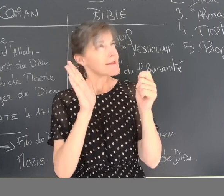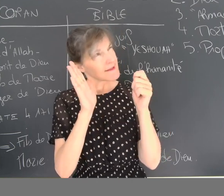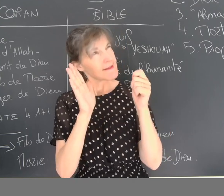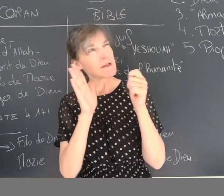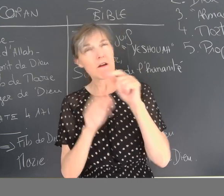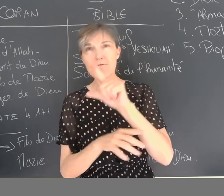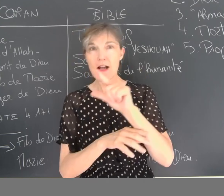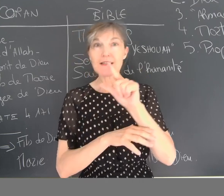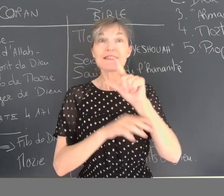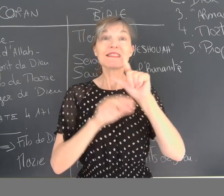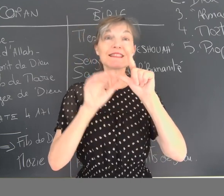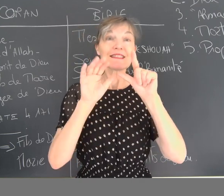d'actes de violence en France.